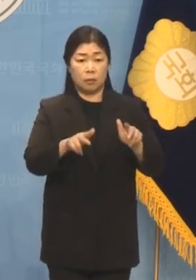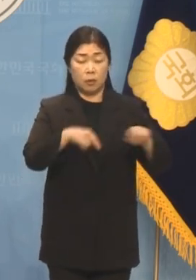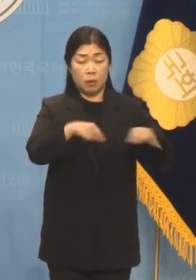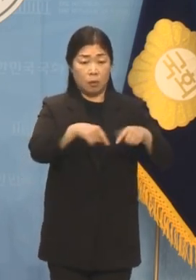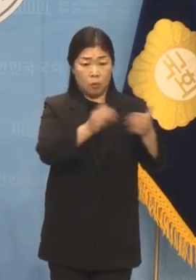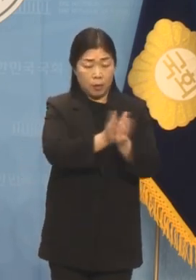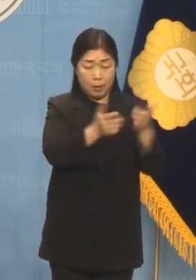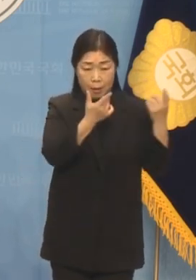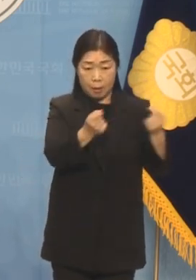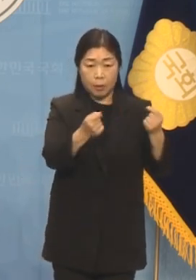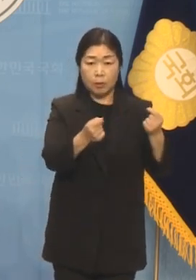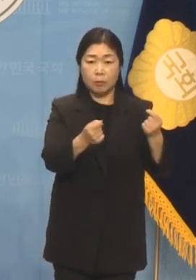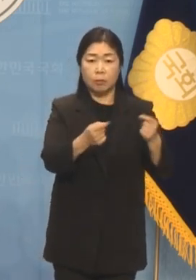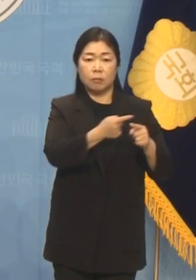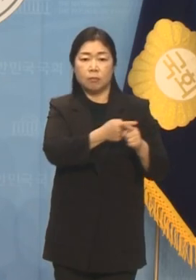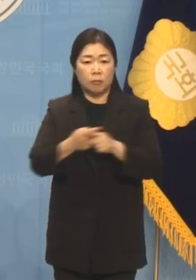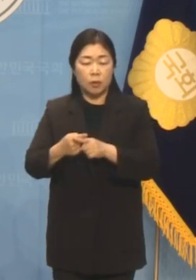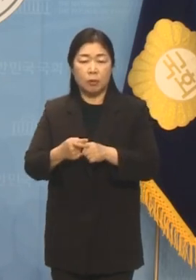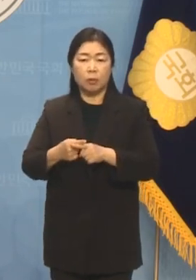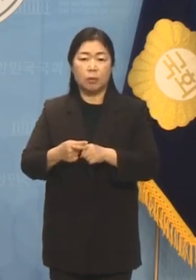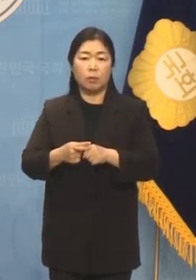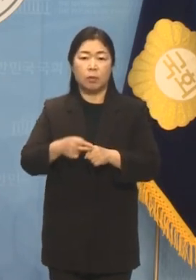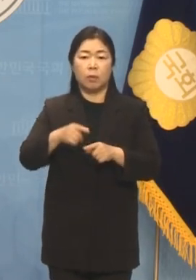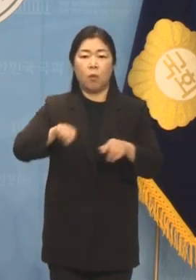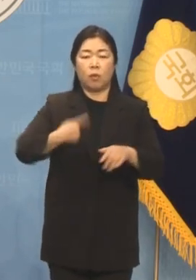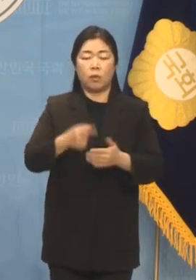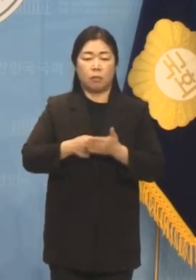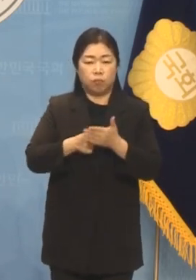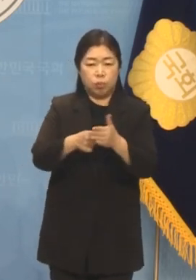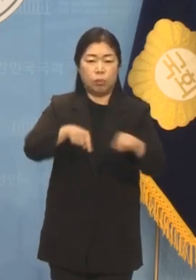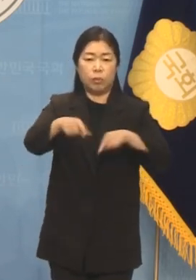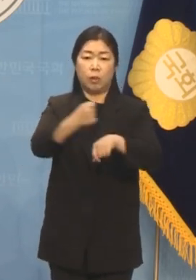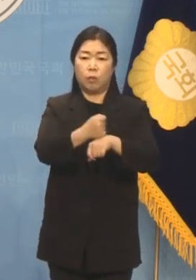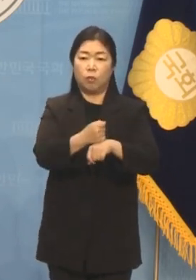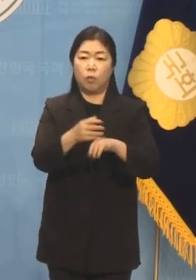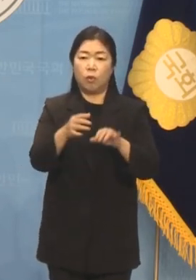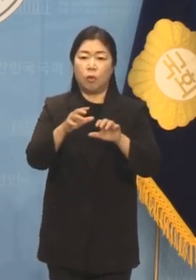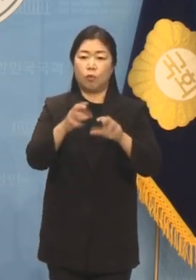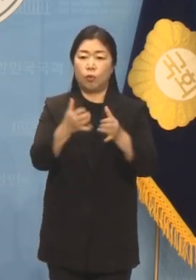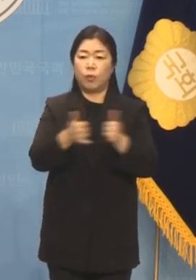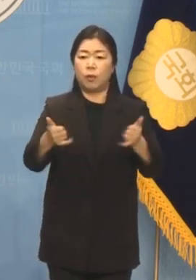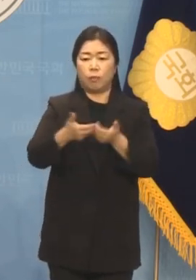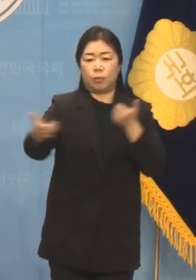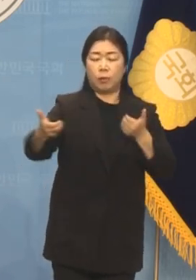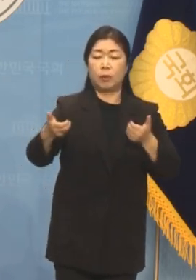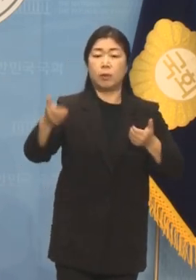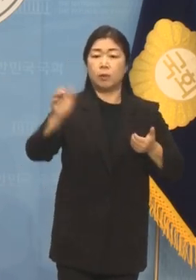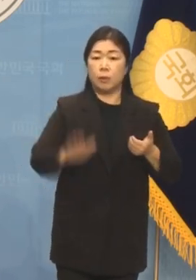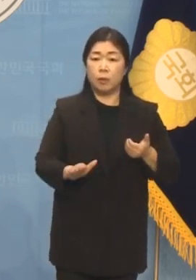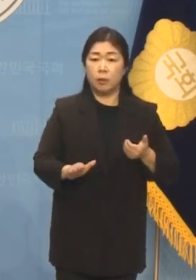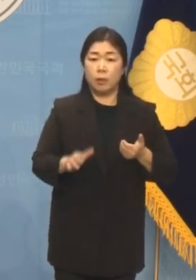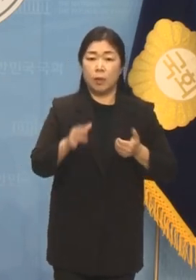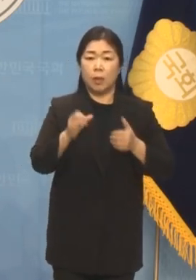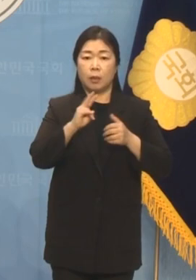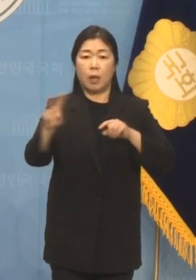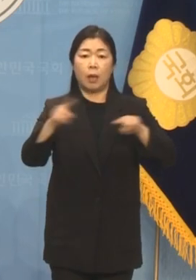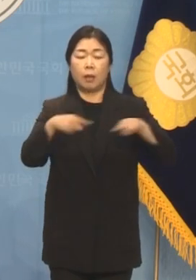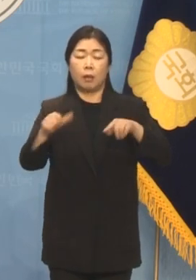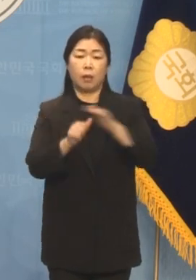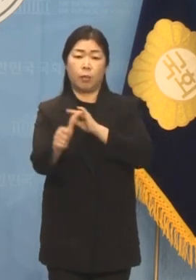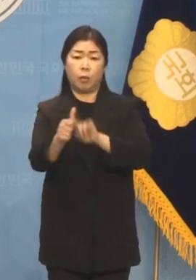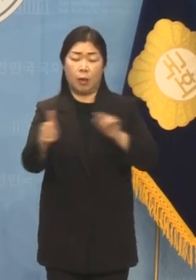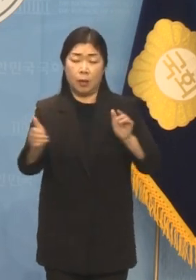모든 분야에서 일방통행을 하고 국민과 거리를 두지만 야당 원내대표까지 이렇게 입을